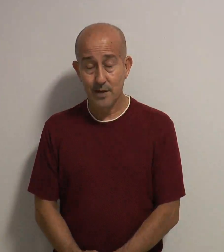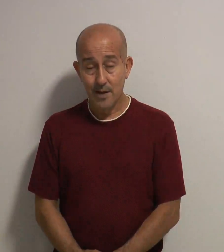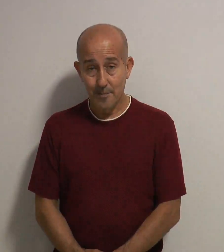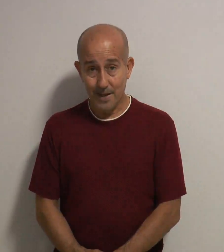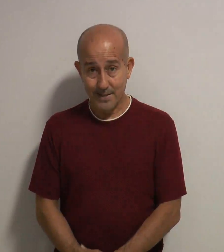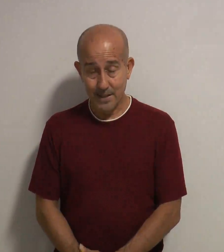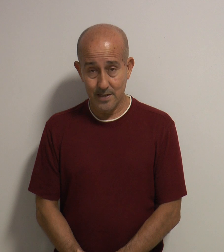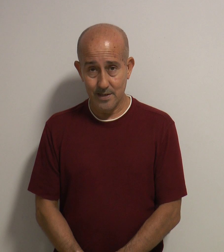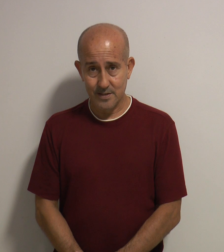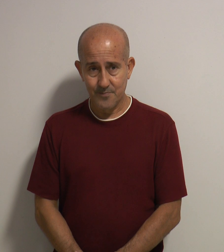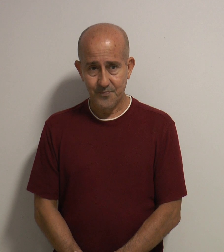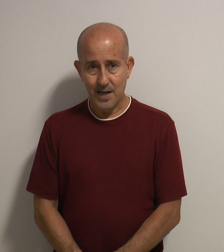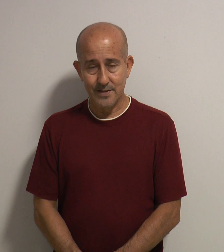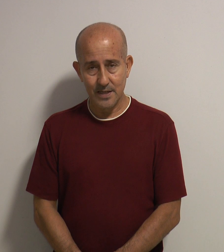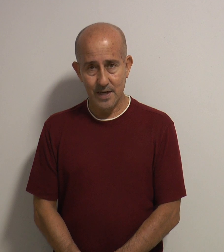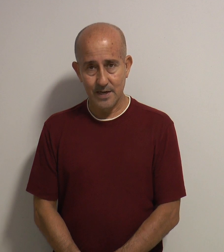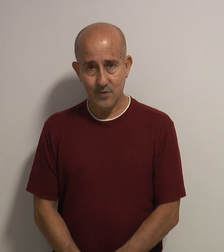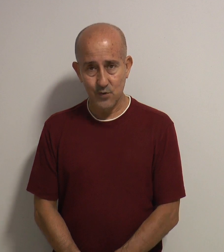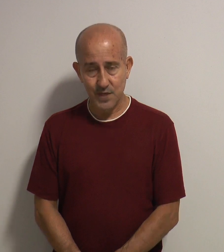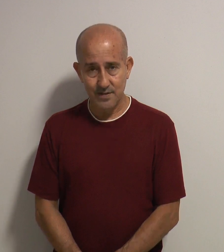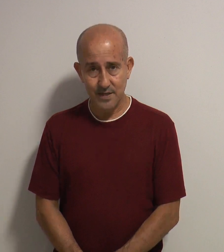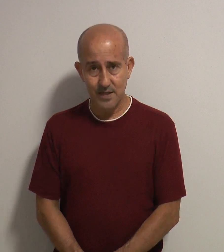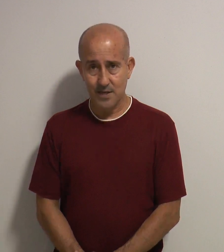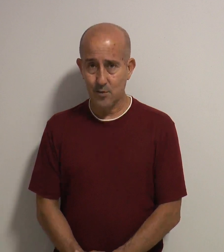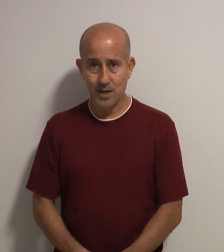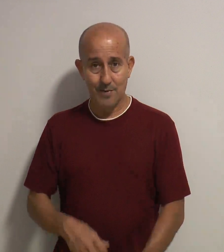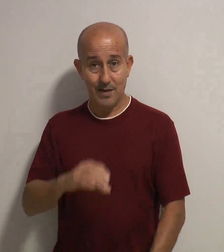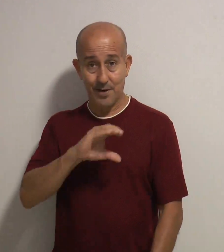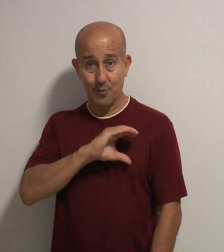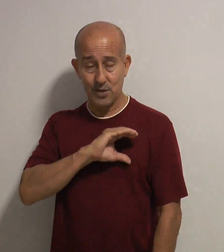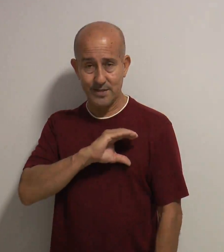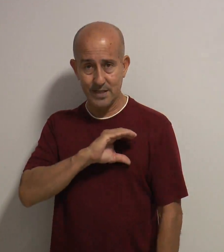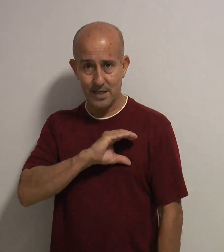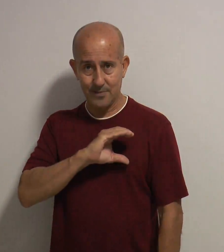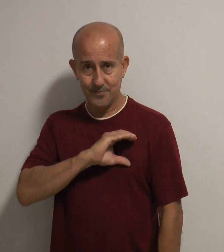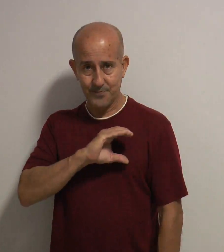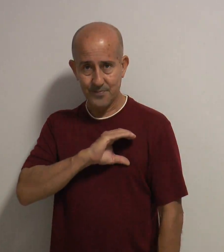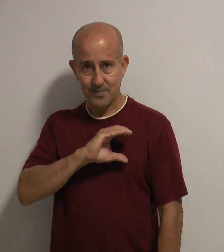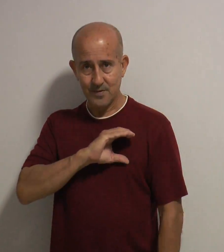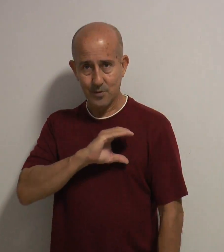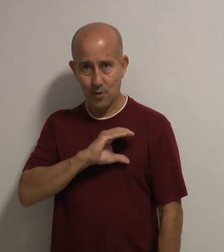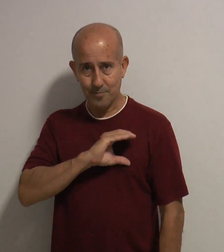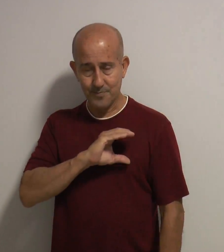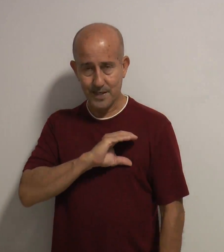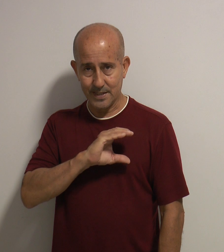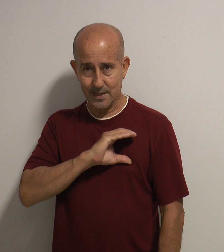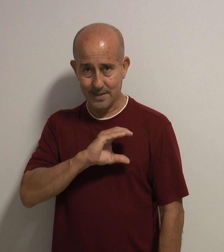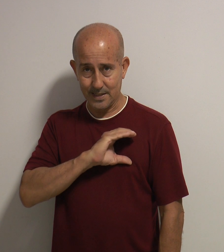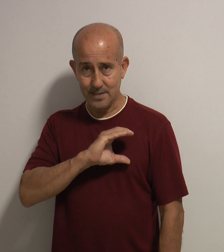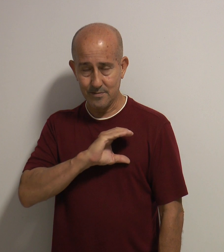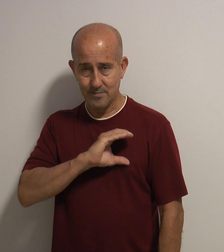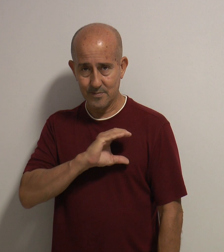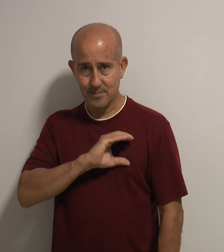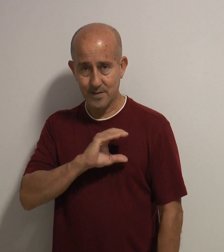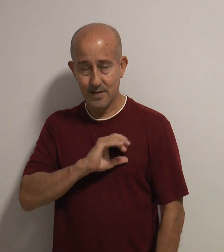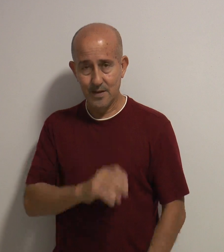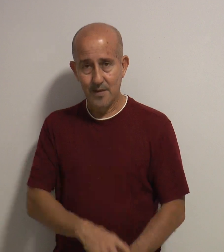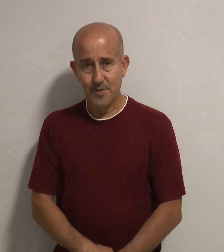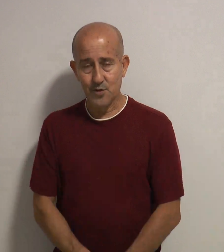más señas. Hay señas que son sencillas, como la palabra policía, que se hace aquí. Pero